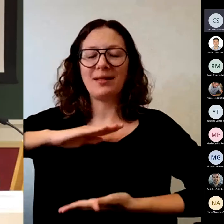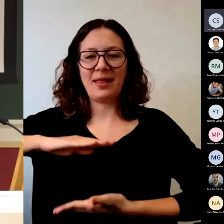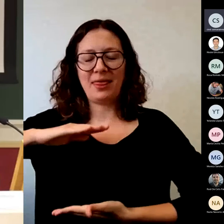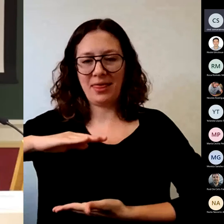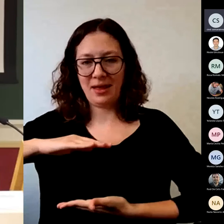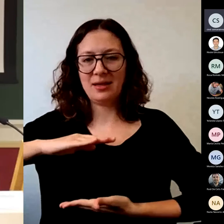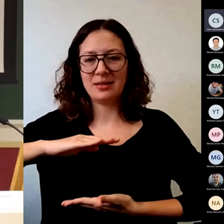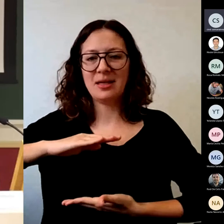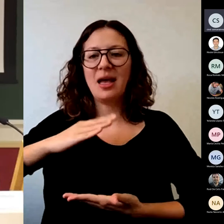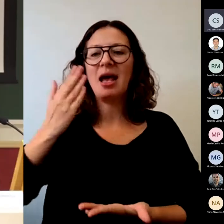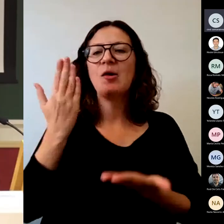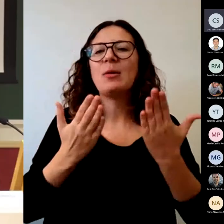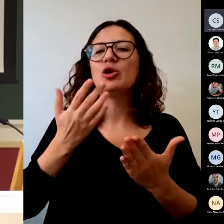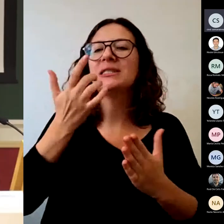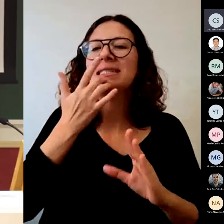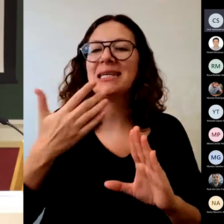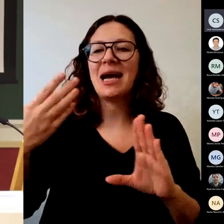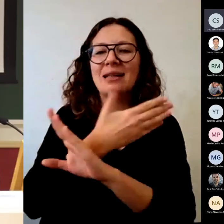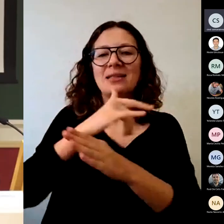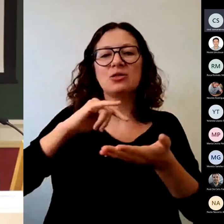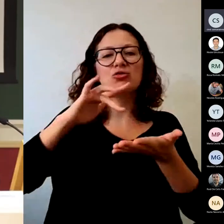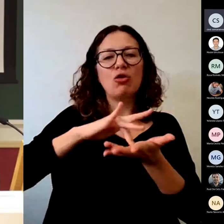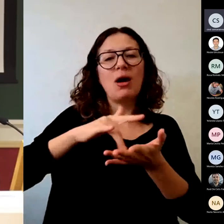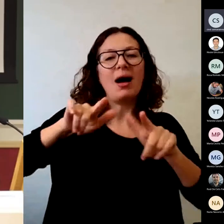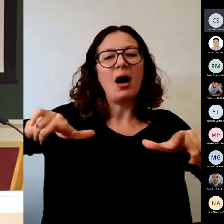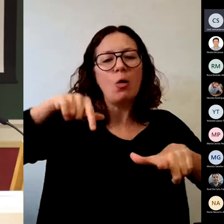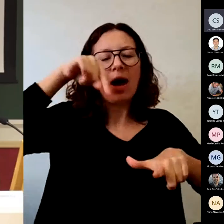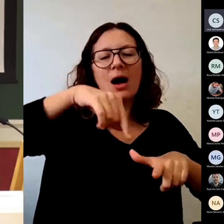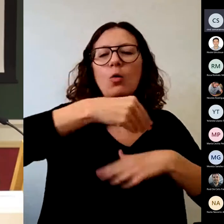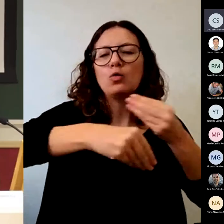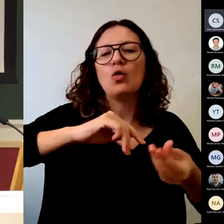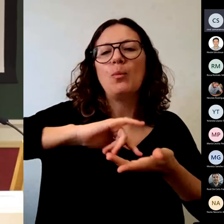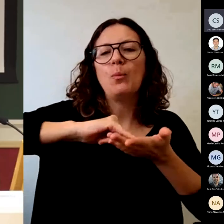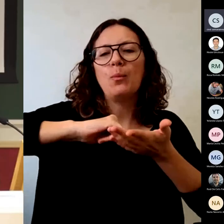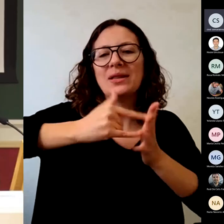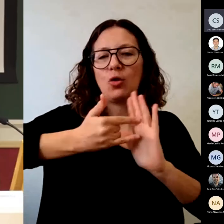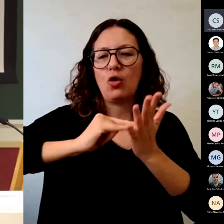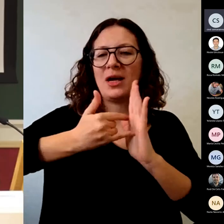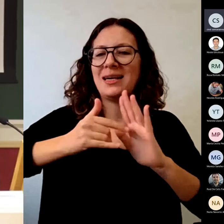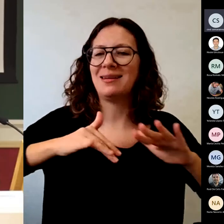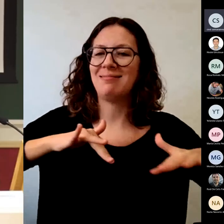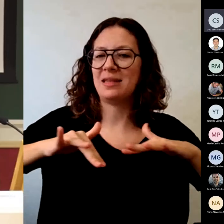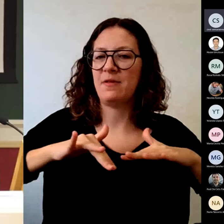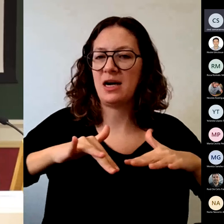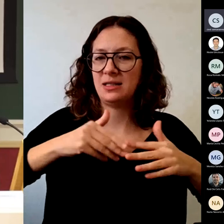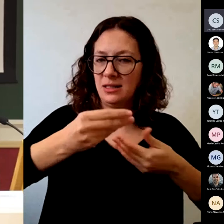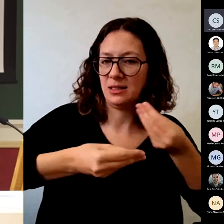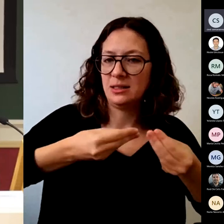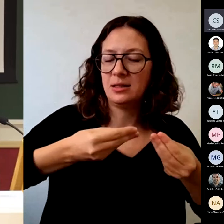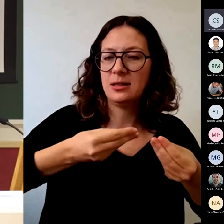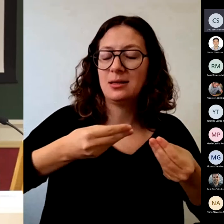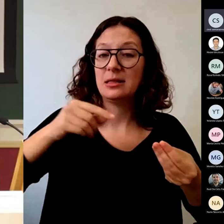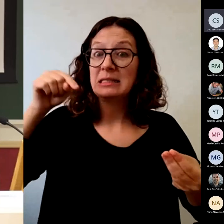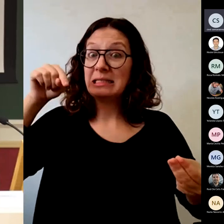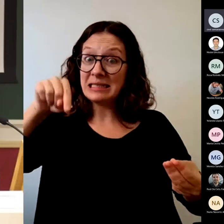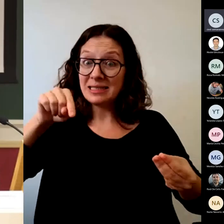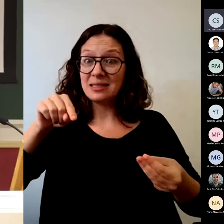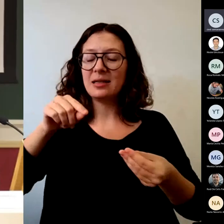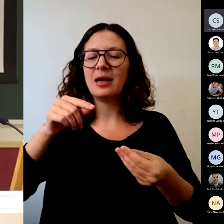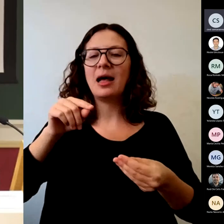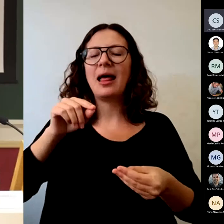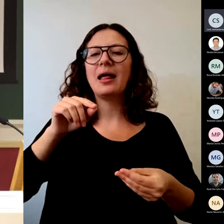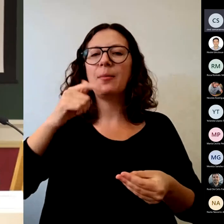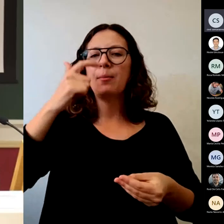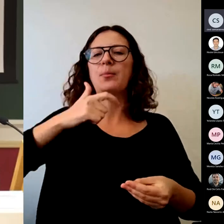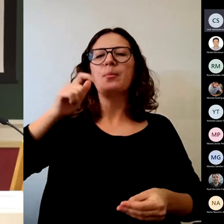metodologías activas dentro del aula, hay la sensación en el profesor de que tenemos que evaluar